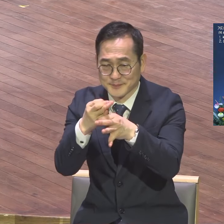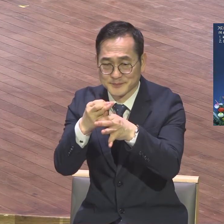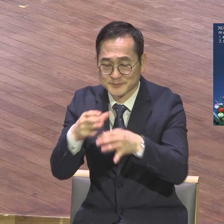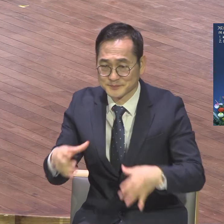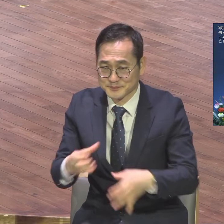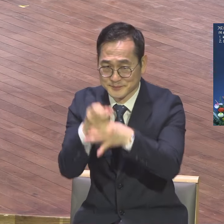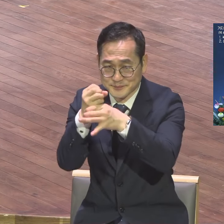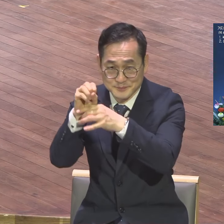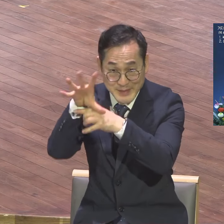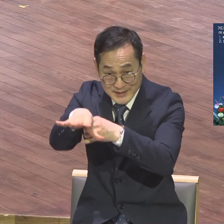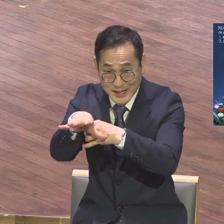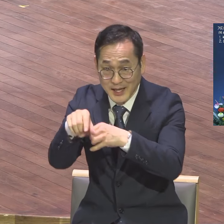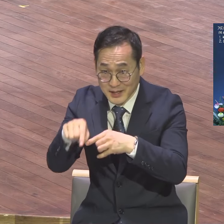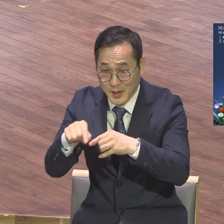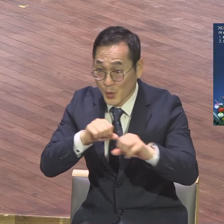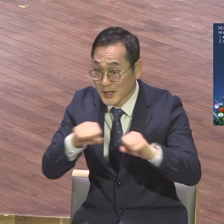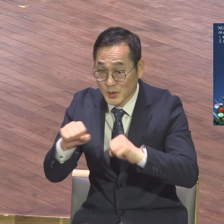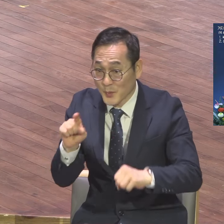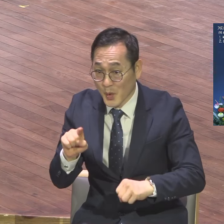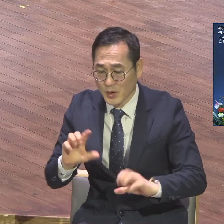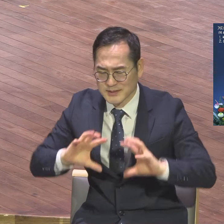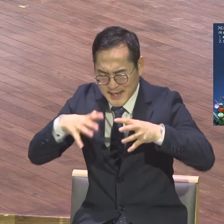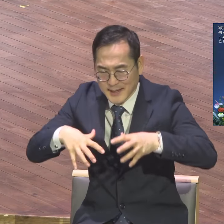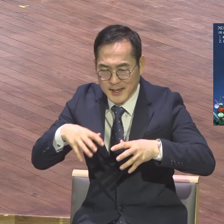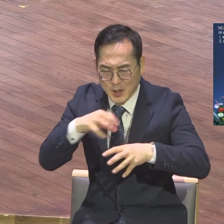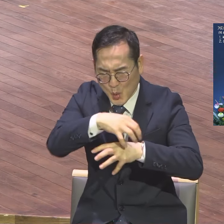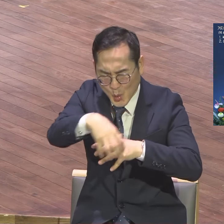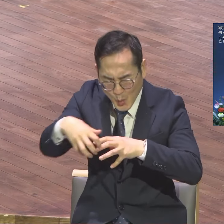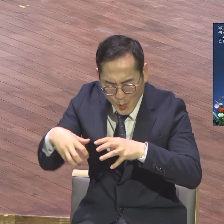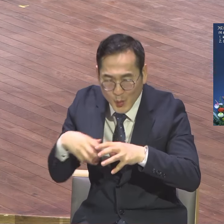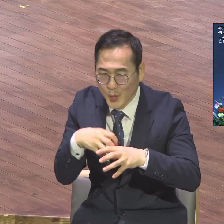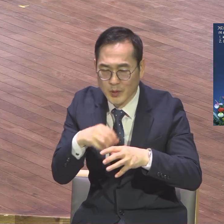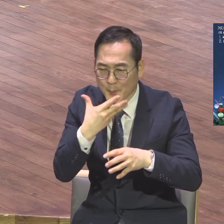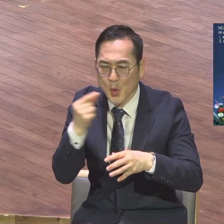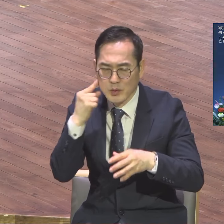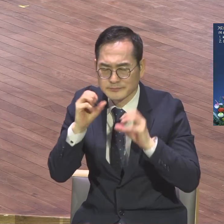이 유일성의 보금을 전 세계 현장에 전하는 것이 바로 이삼순 치유운동이다